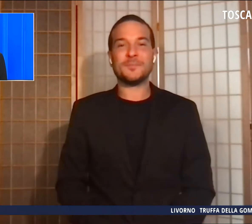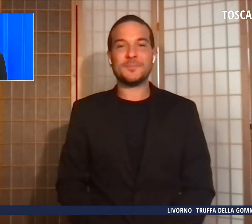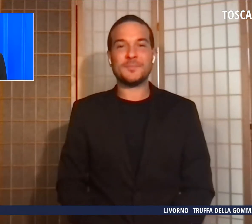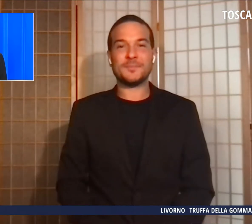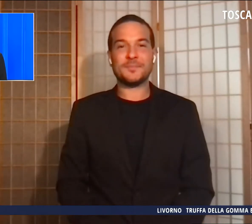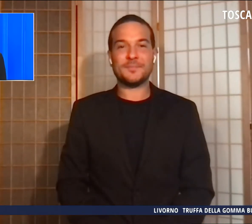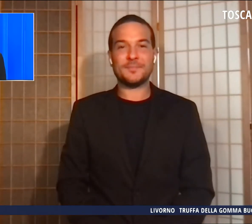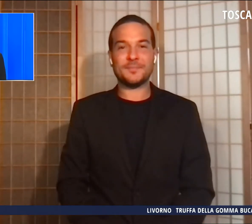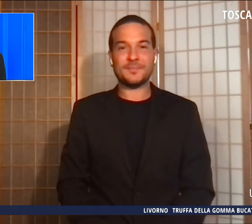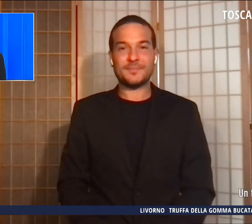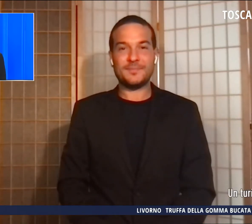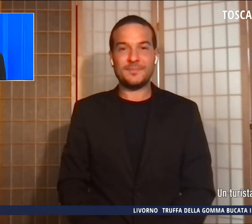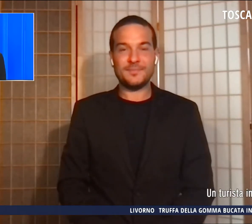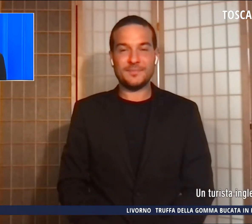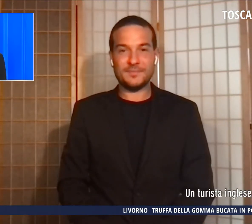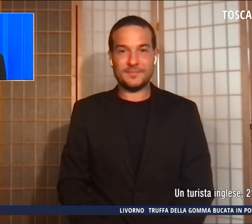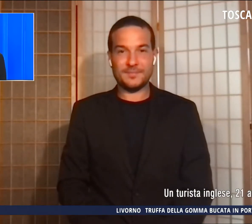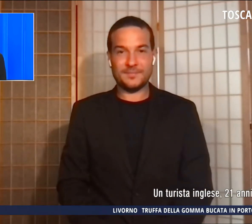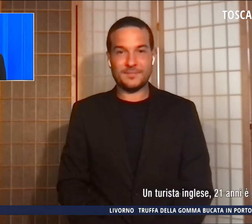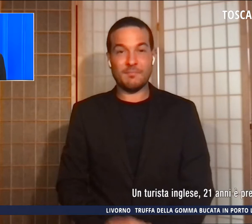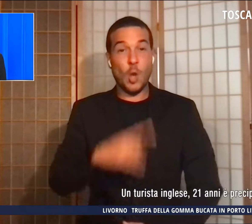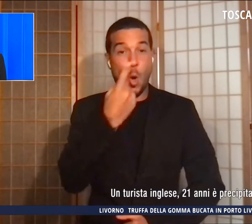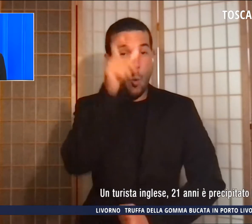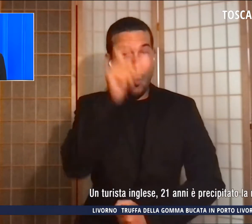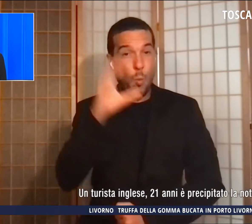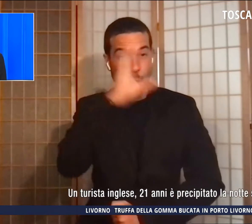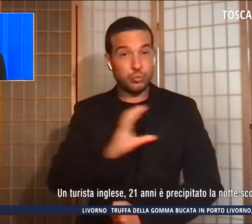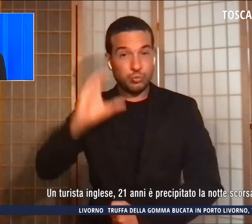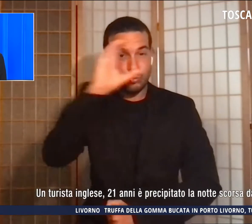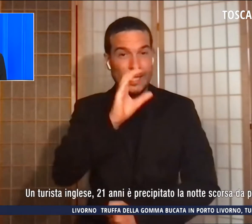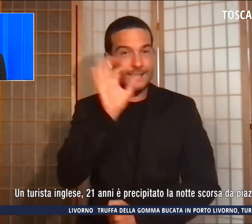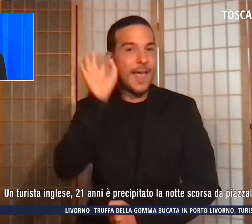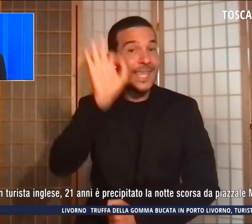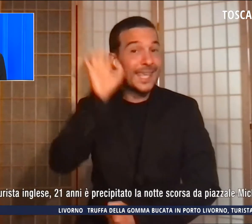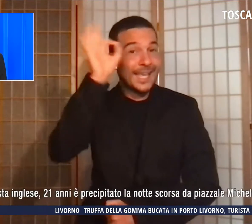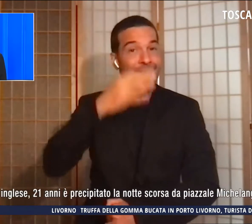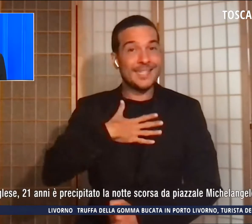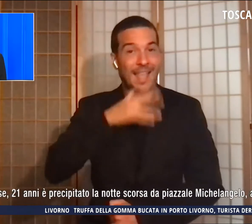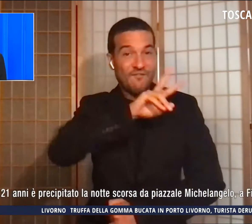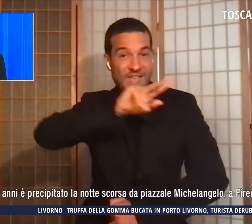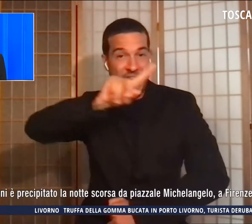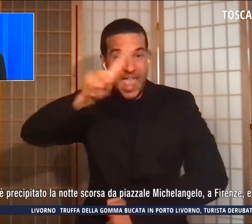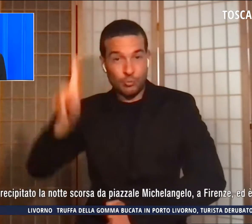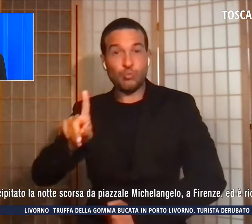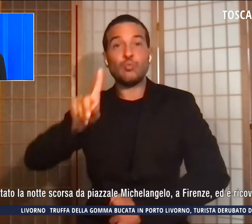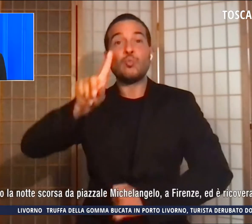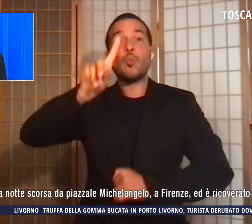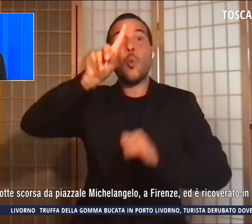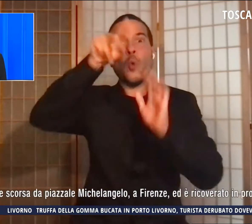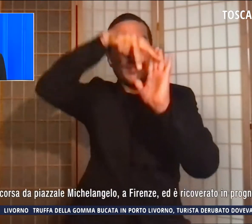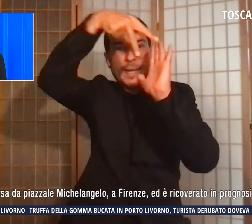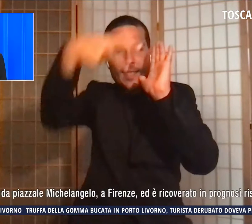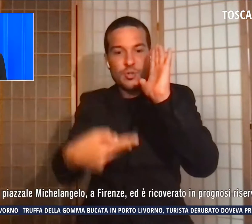Un turista inglese di 21 anni è precipitato dal piazzale Michelangelo a Firenze